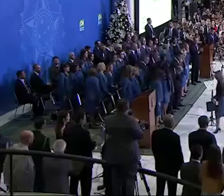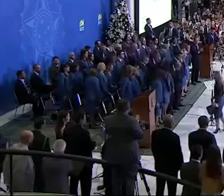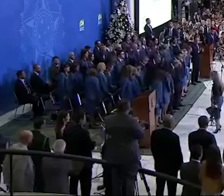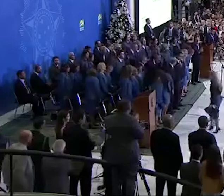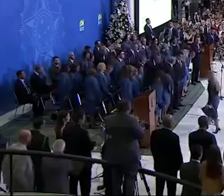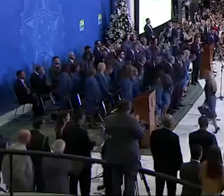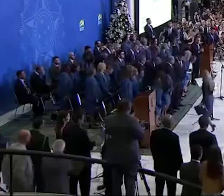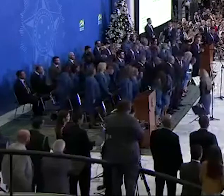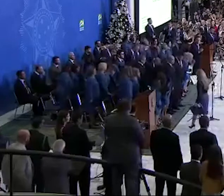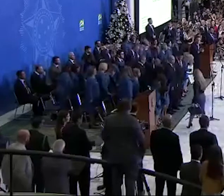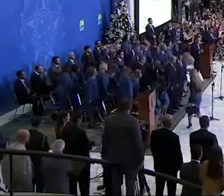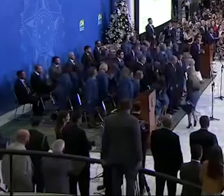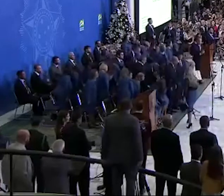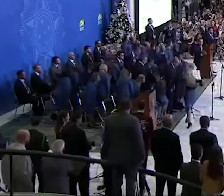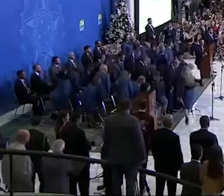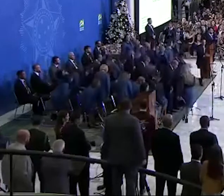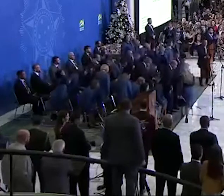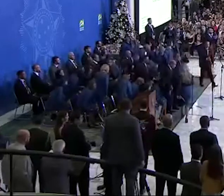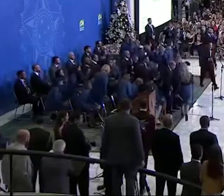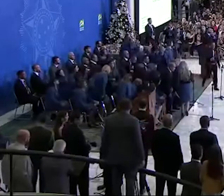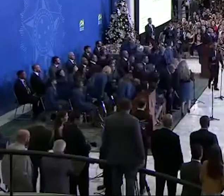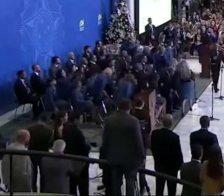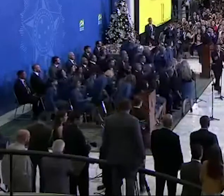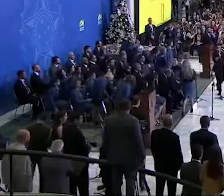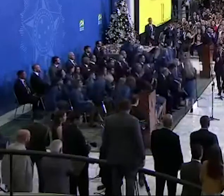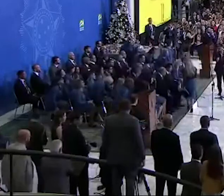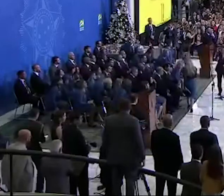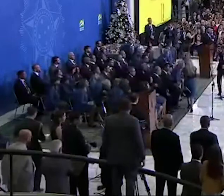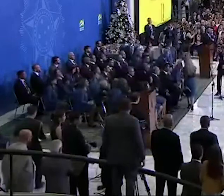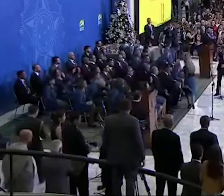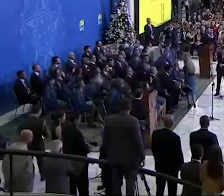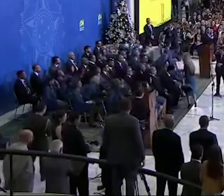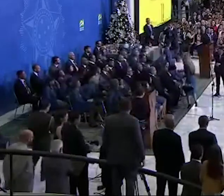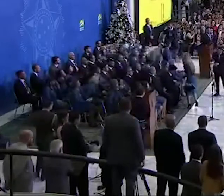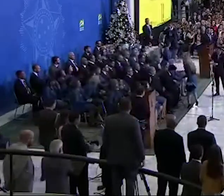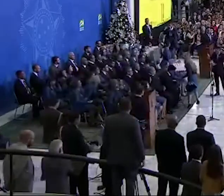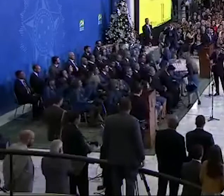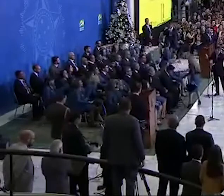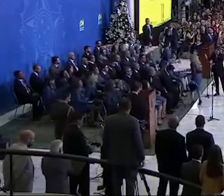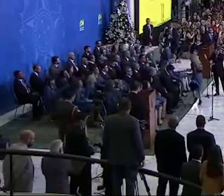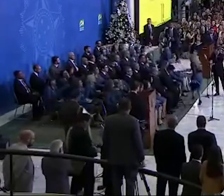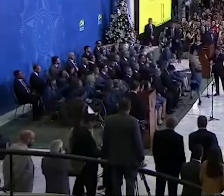Nesse instante, ouviremos as palavras do Presidente da República.